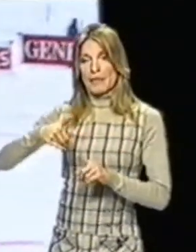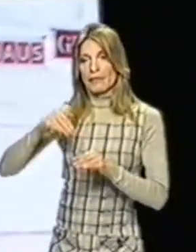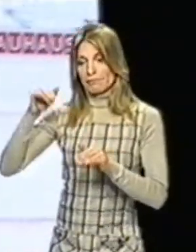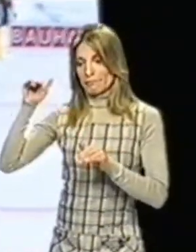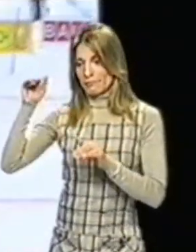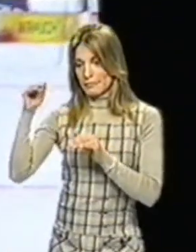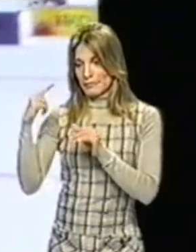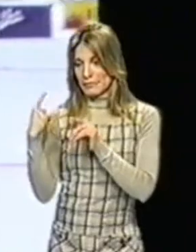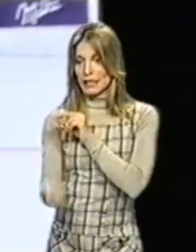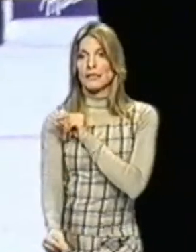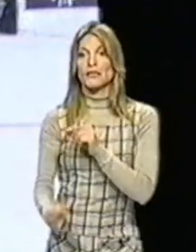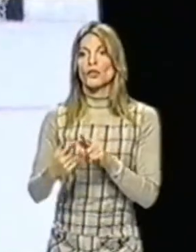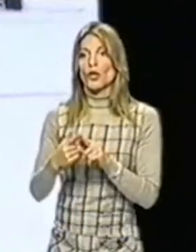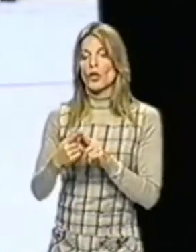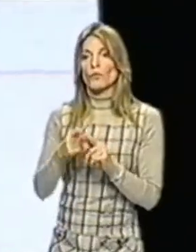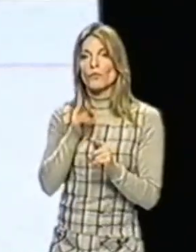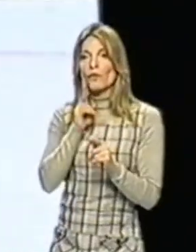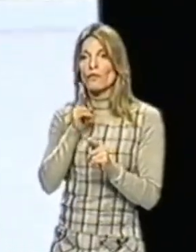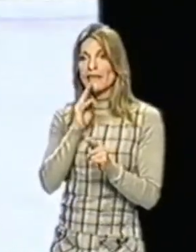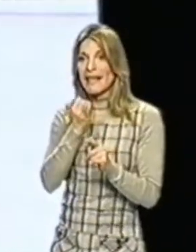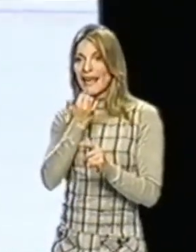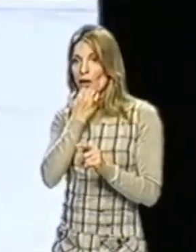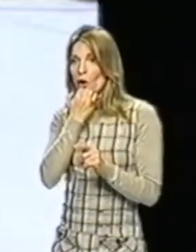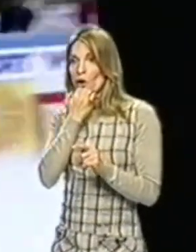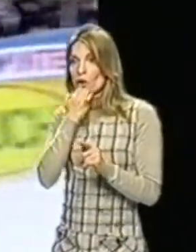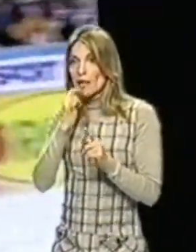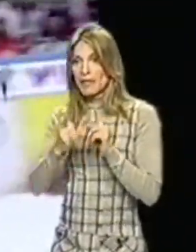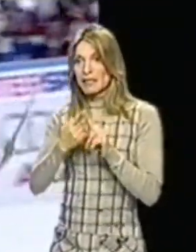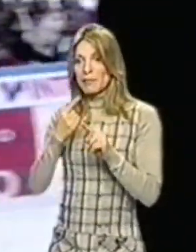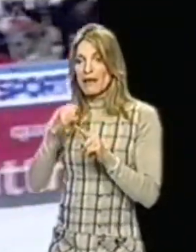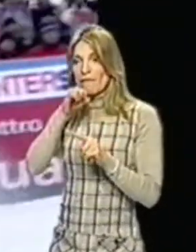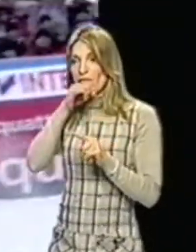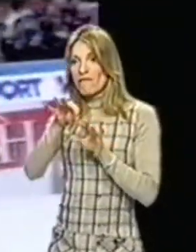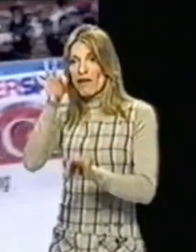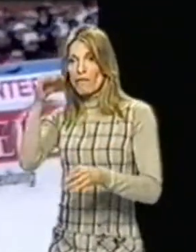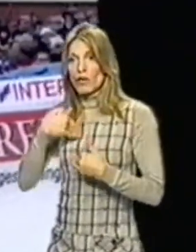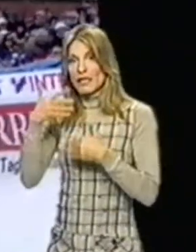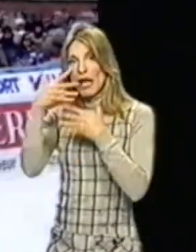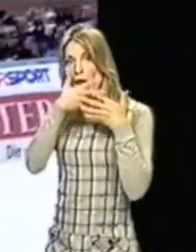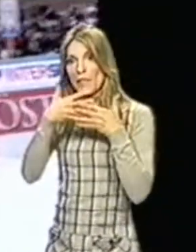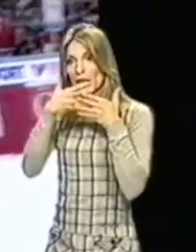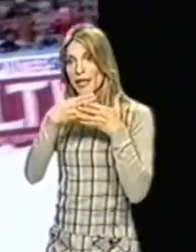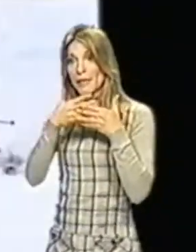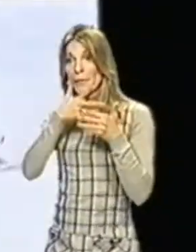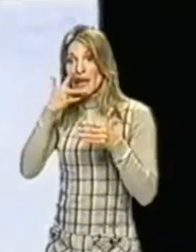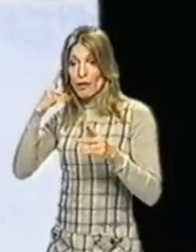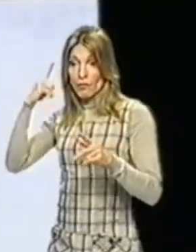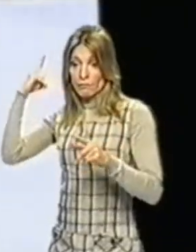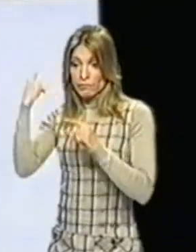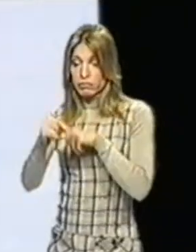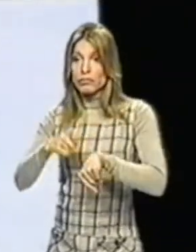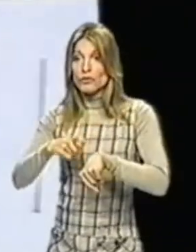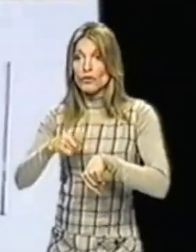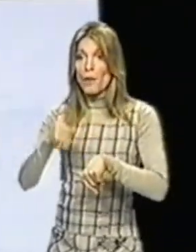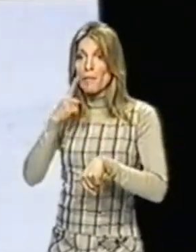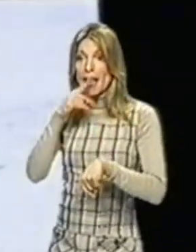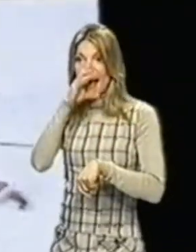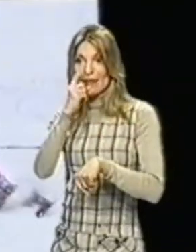favorites notamment celle de l'américaine Lintsevon meilleur temps de la descente mais qui a raté une porte dans le slalom la jeune